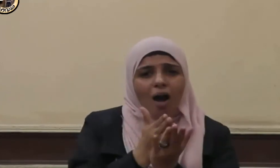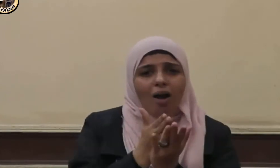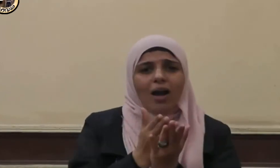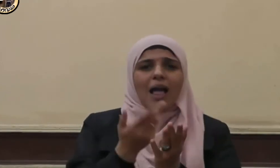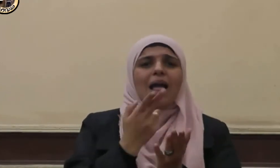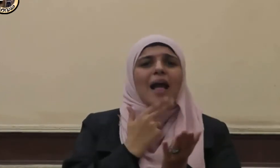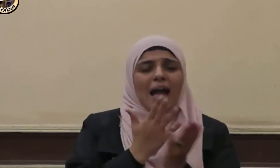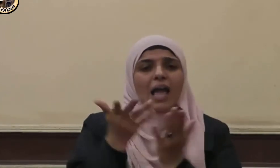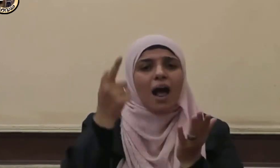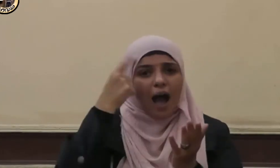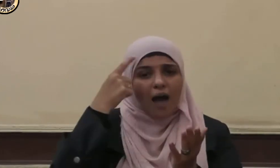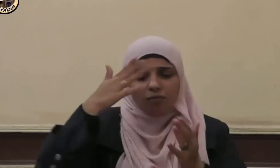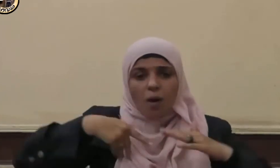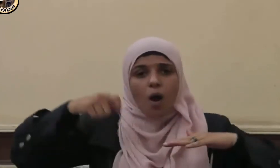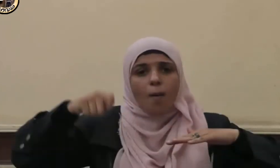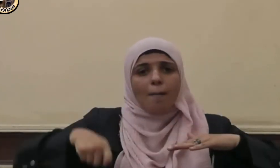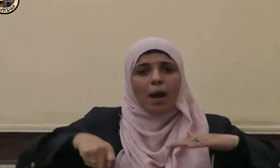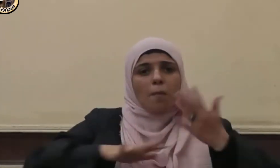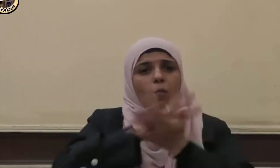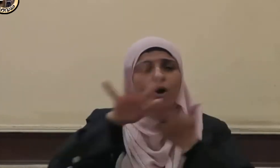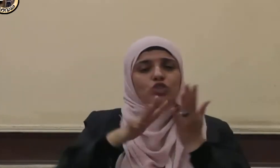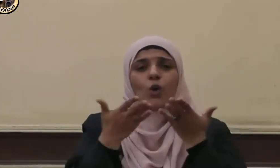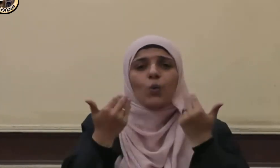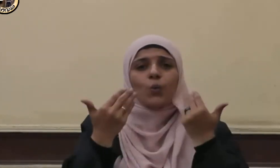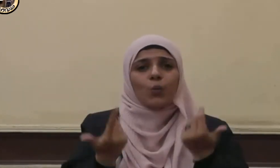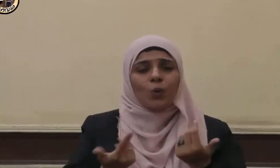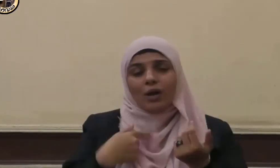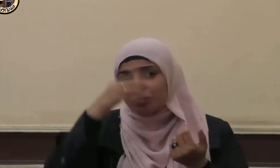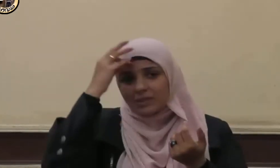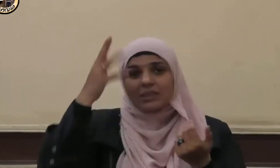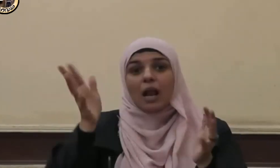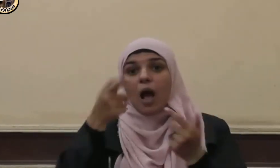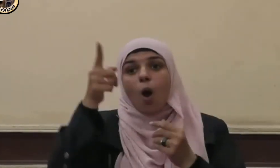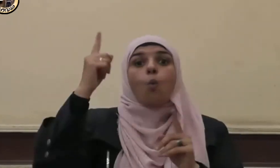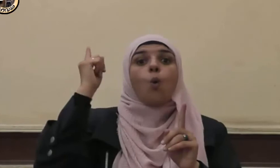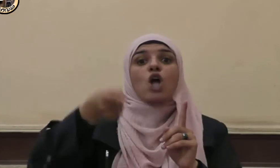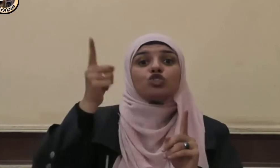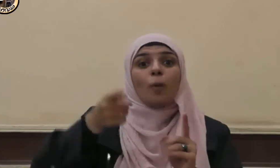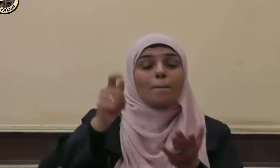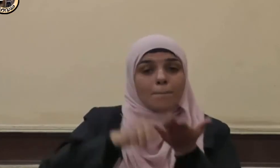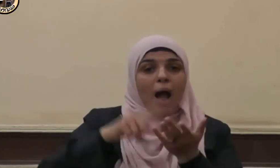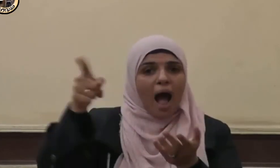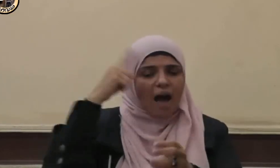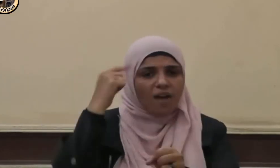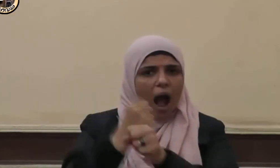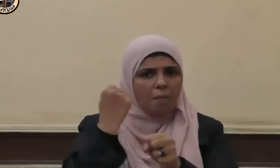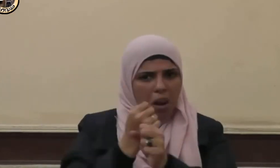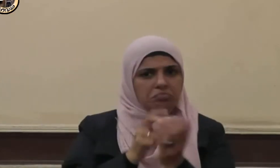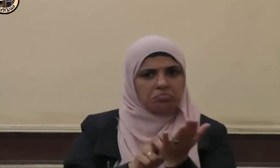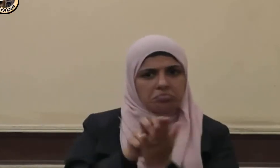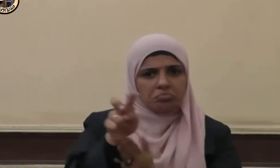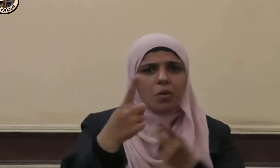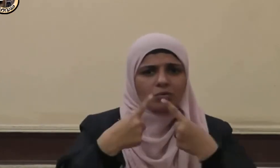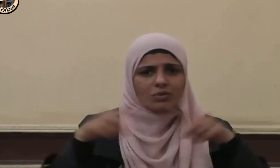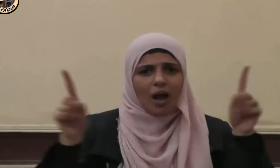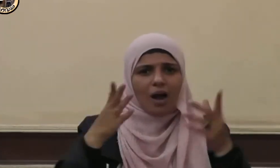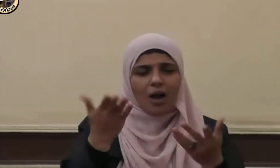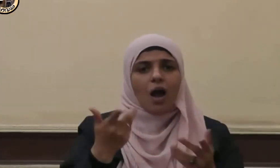يطلب أكثر منه وما عليهم من واجر فلم يقصر في أداية أحق كل